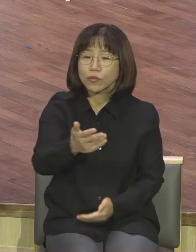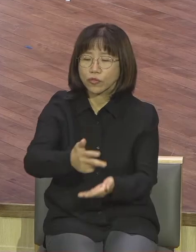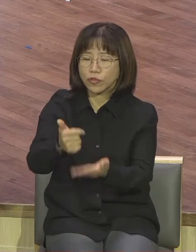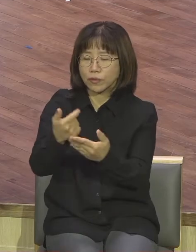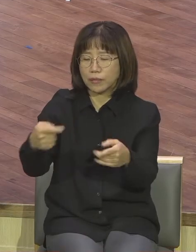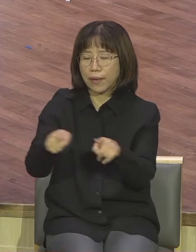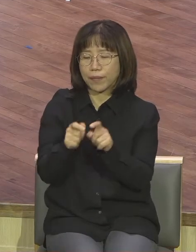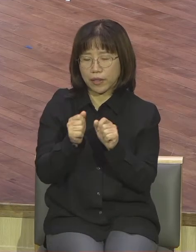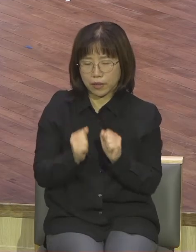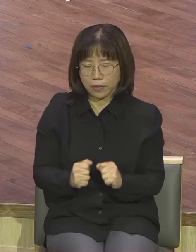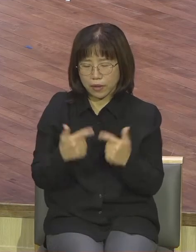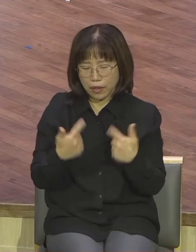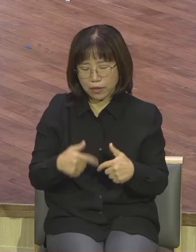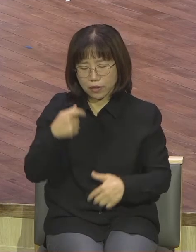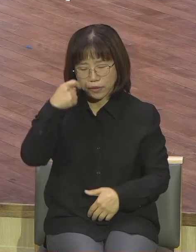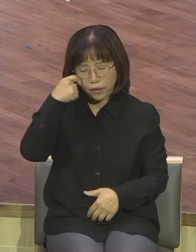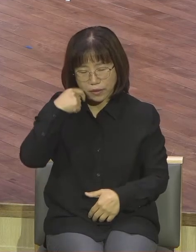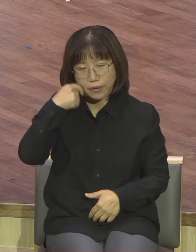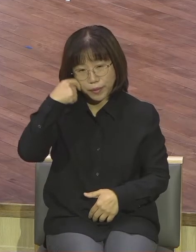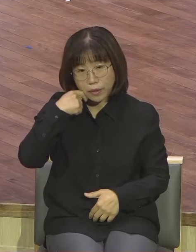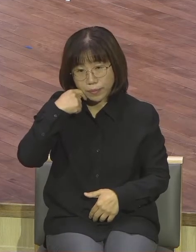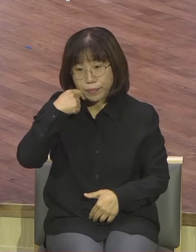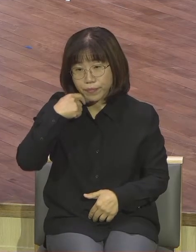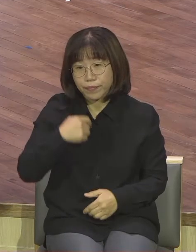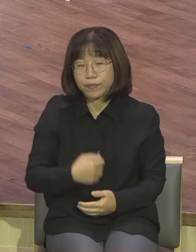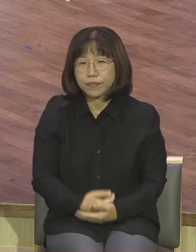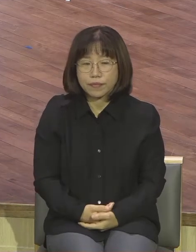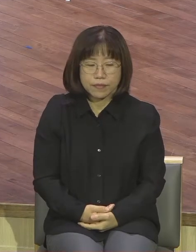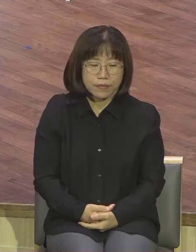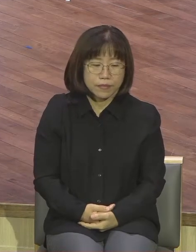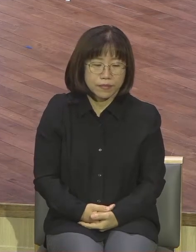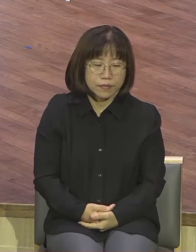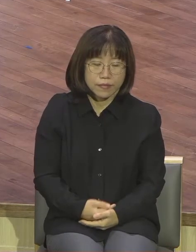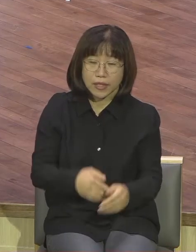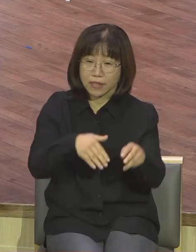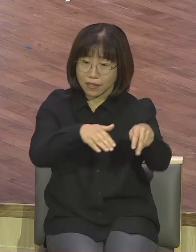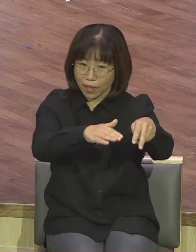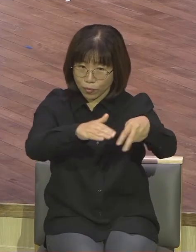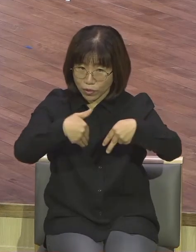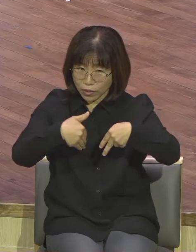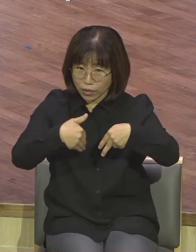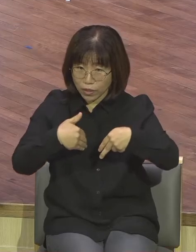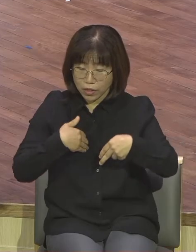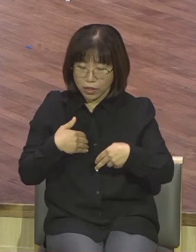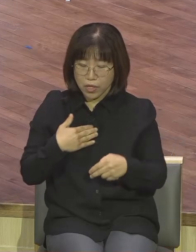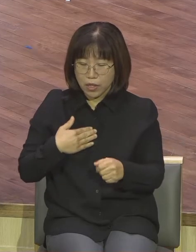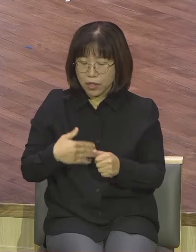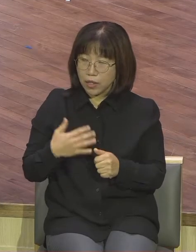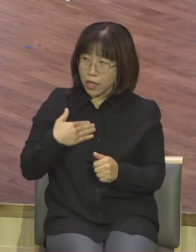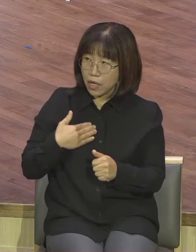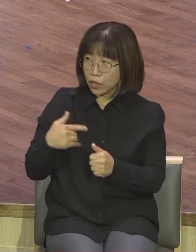하나하나 세밀하게 사무엘은 죽음을 당할지도 모르는 어려운